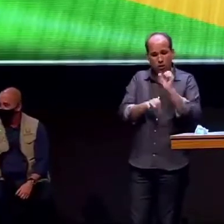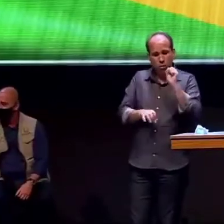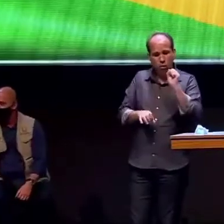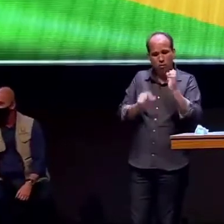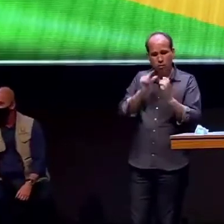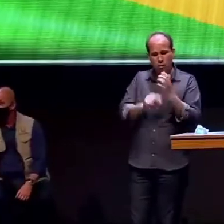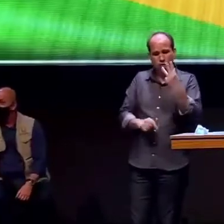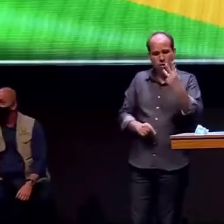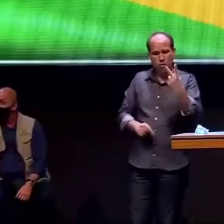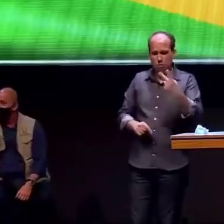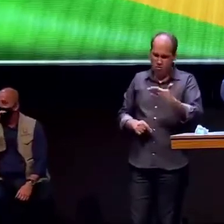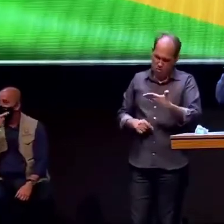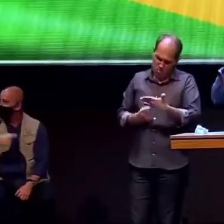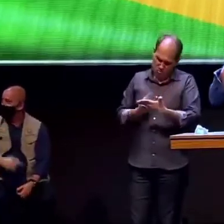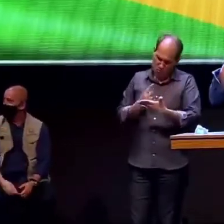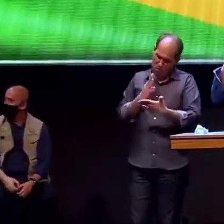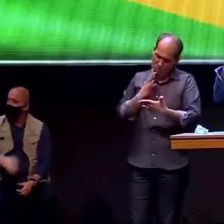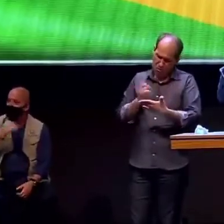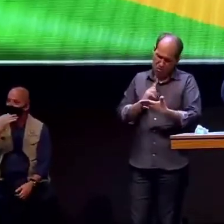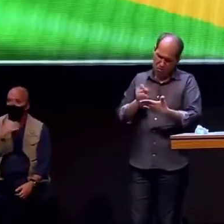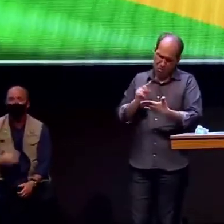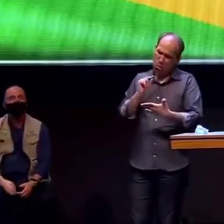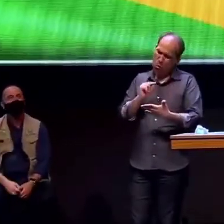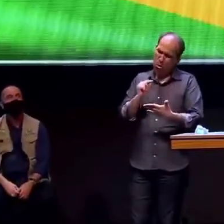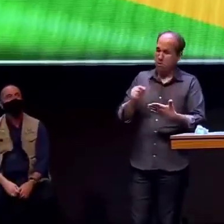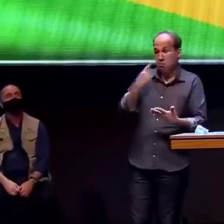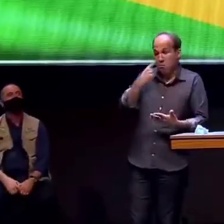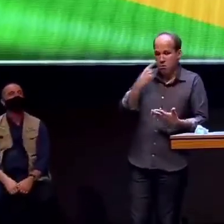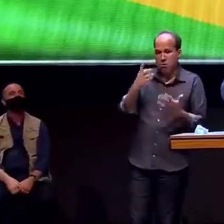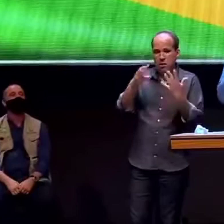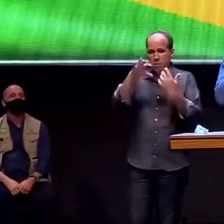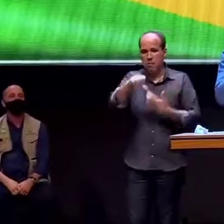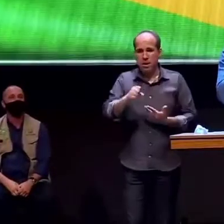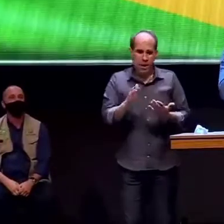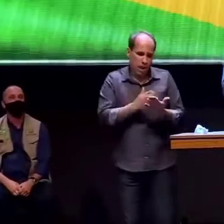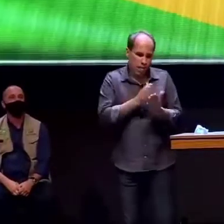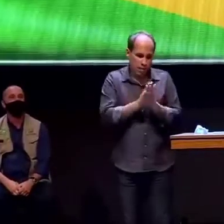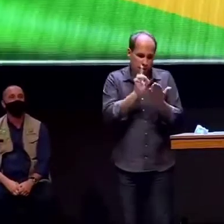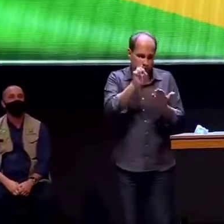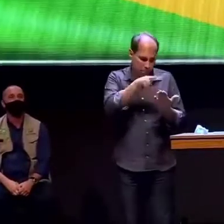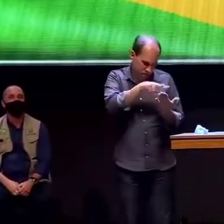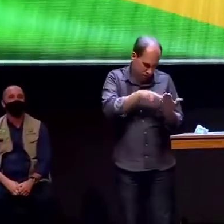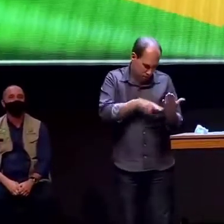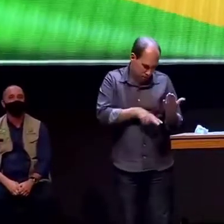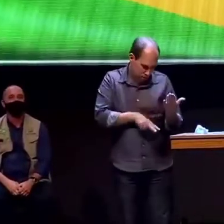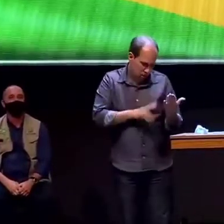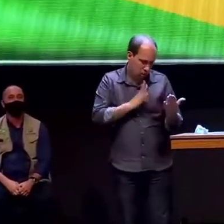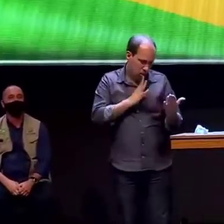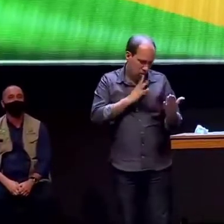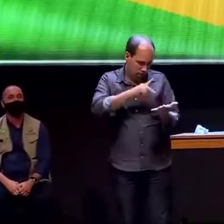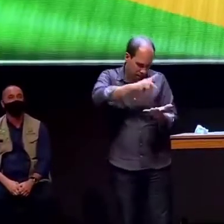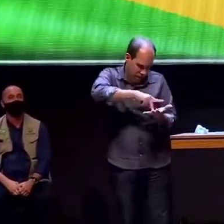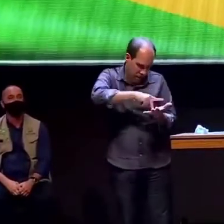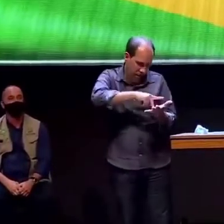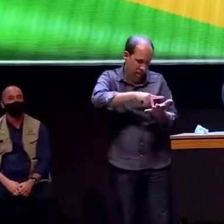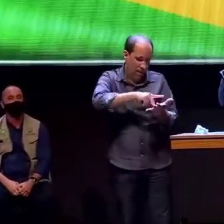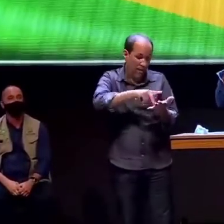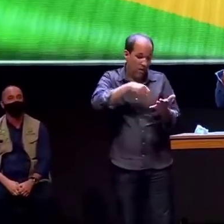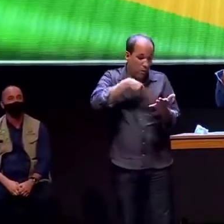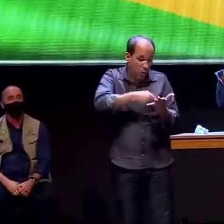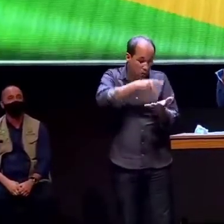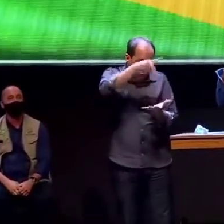João 8.32 ele falou estava lá e conheci a verdade e a verdade vos libertará